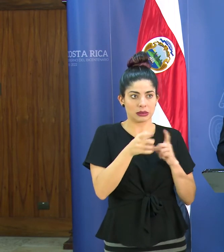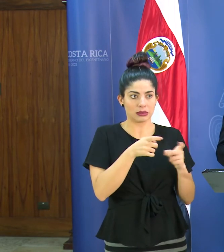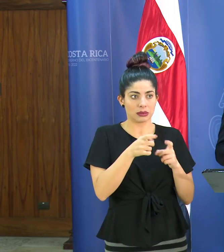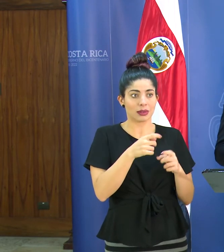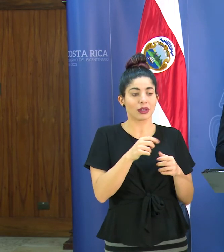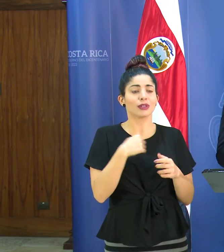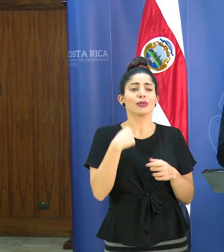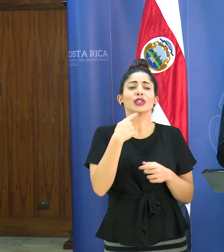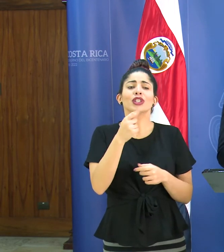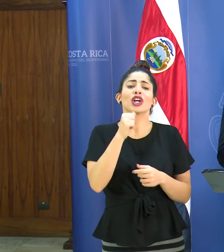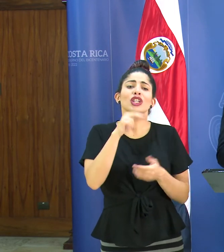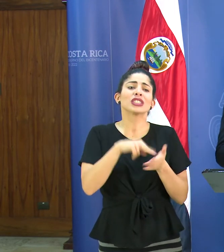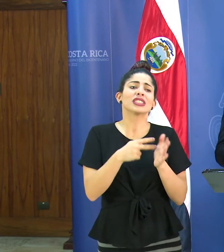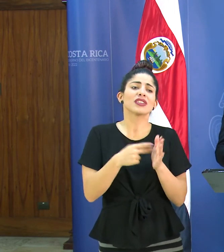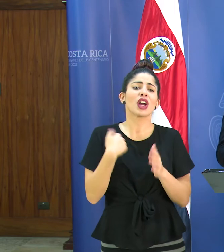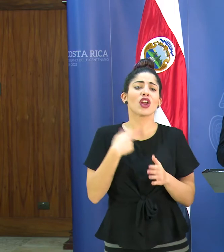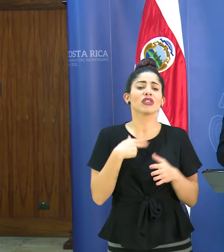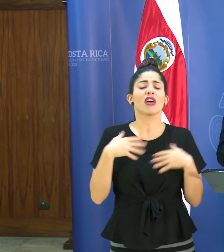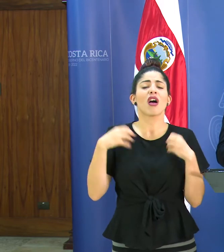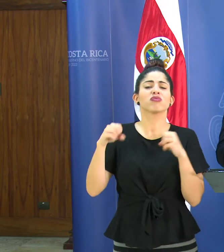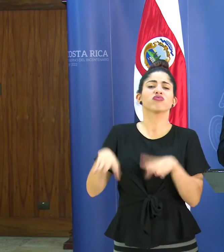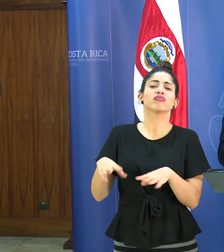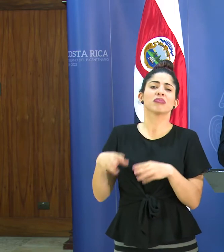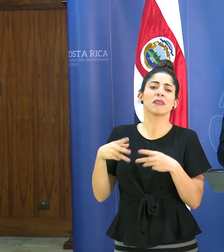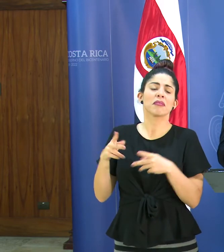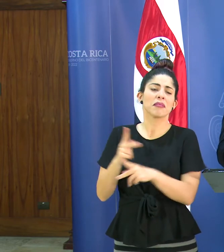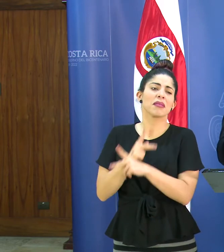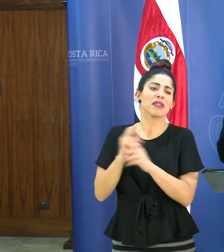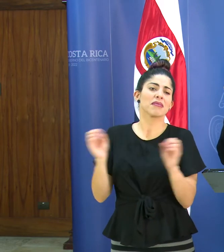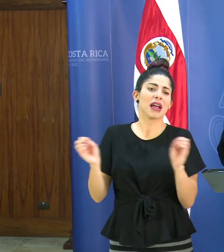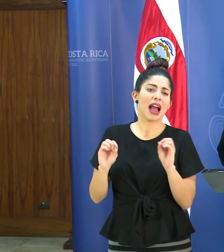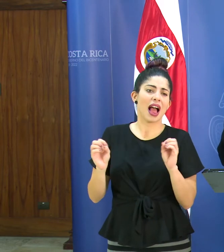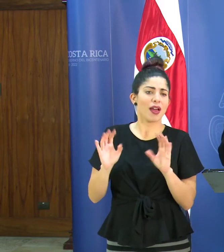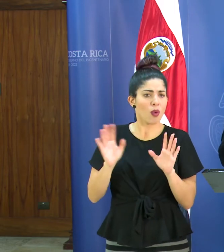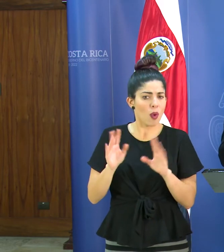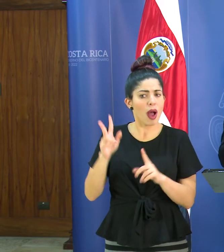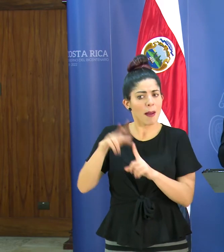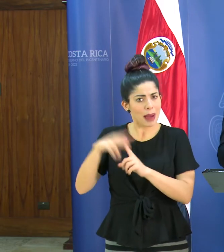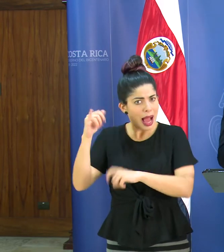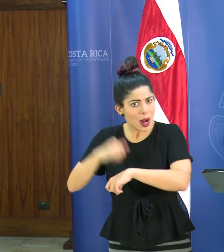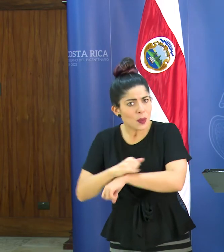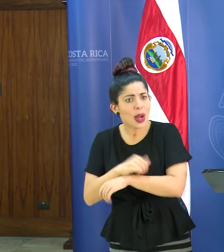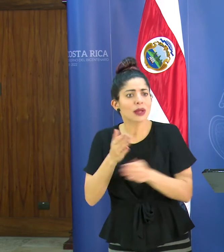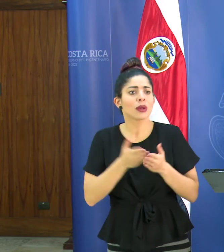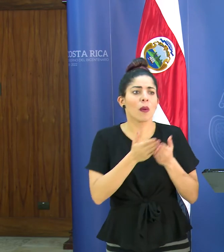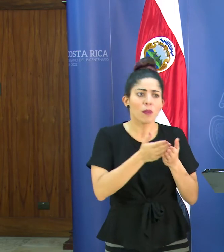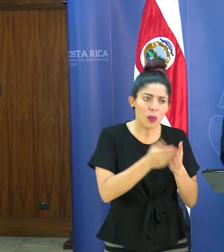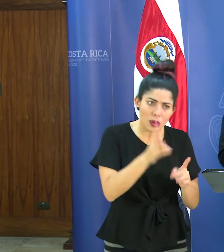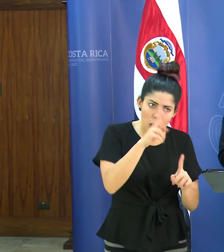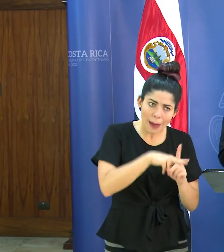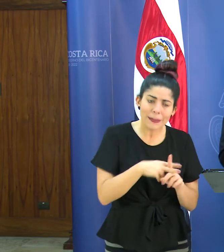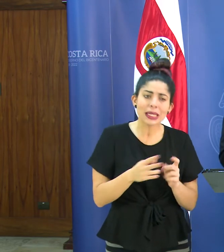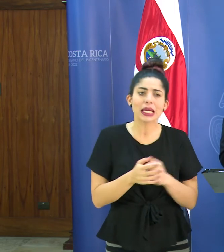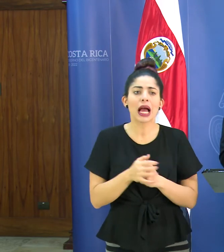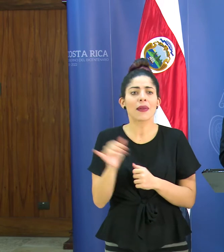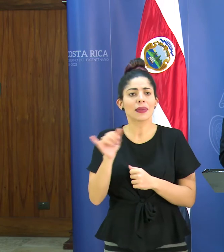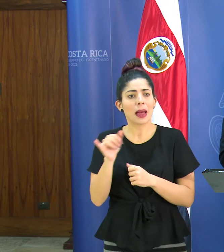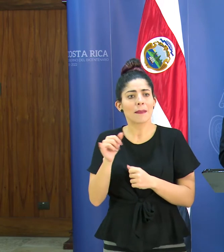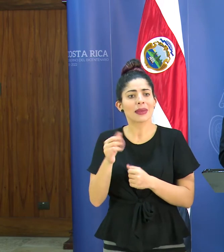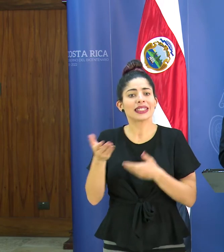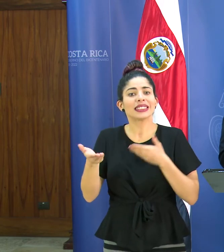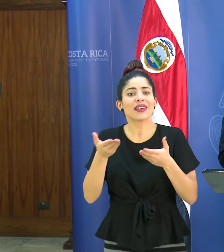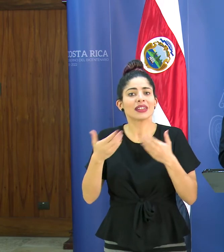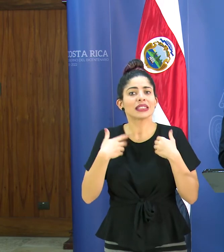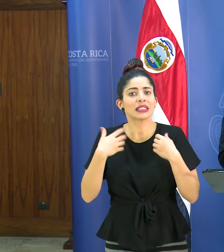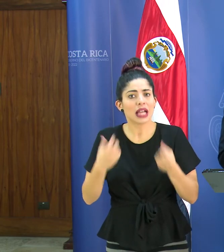yo les digo no es que estamos en ningún momento renunciando a las medidas de contención que eso aplica en aeropuertos aplica en puertos aplica también también a nivel de los